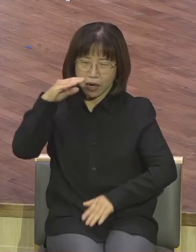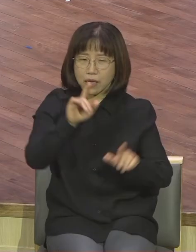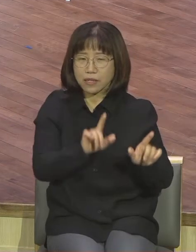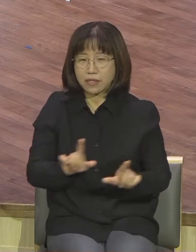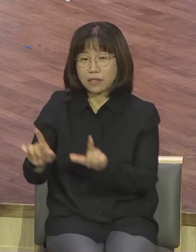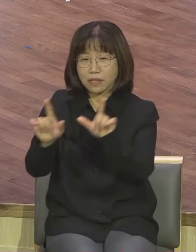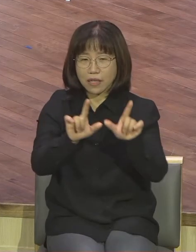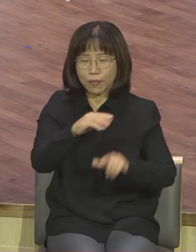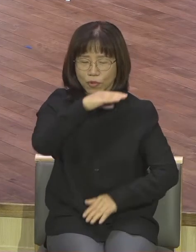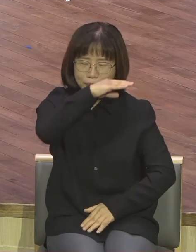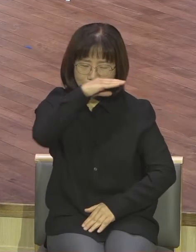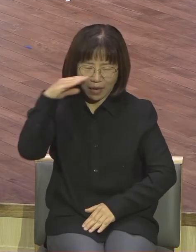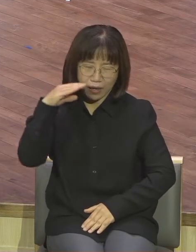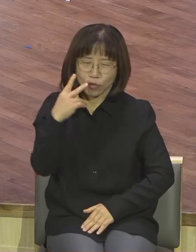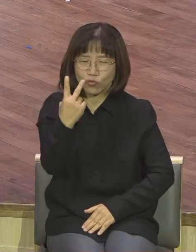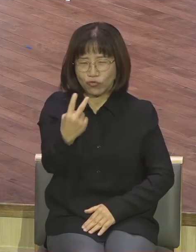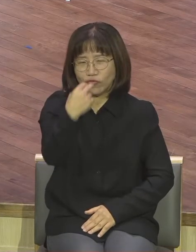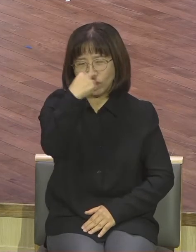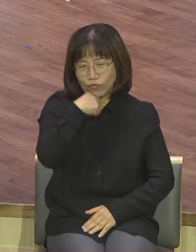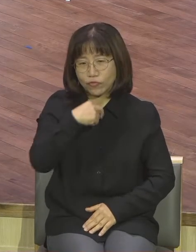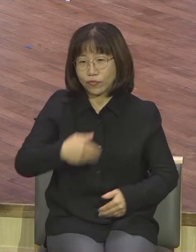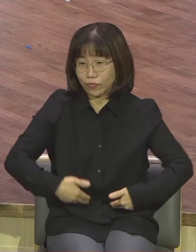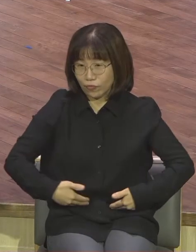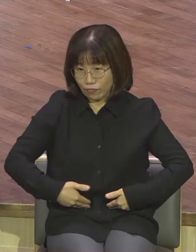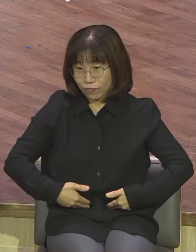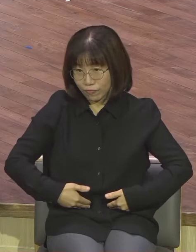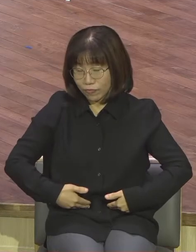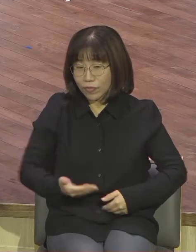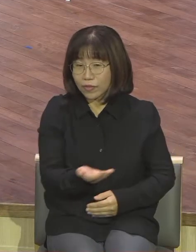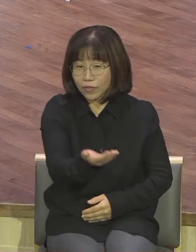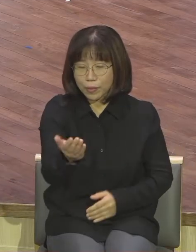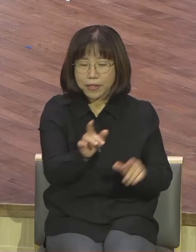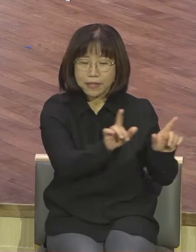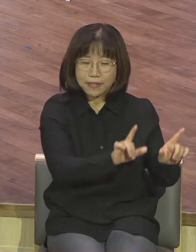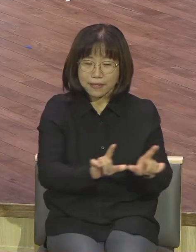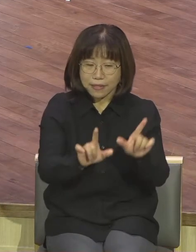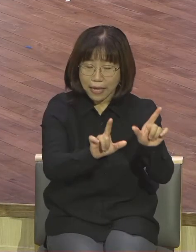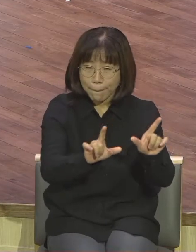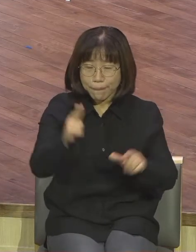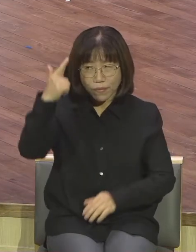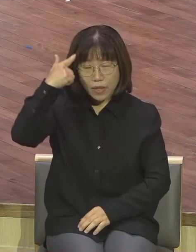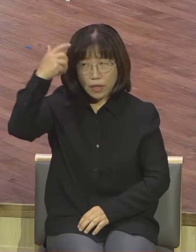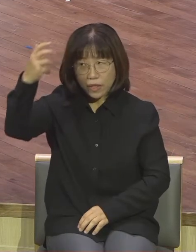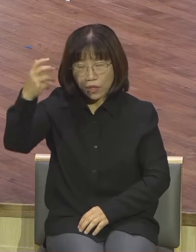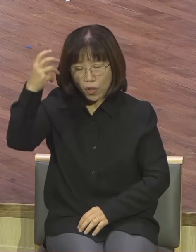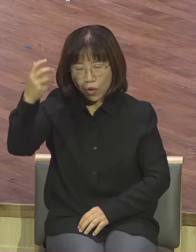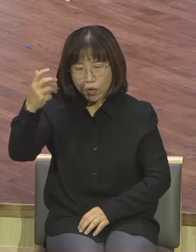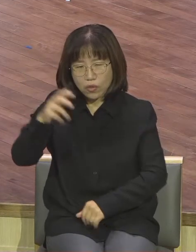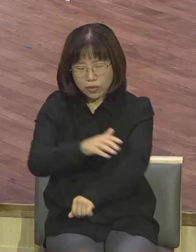리빙 파워 시불질 파워 이 두 바란스를 잘